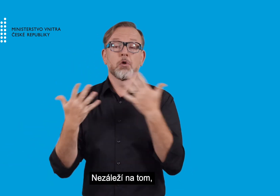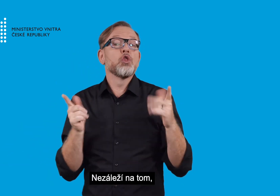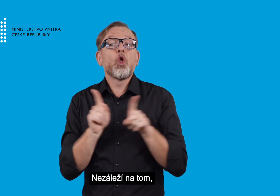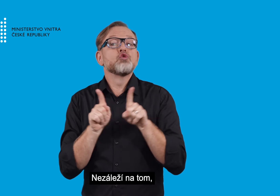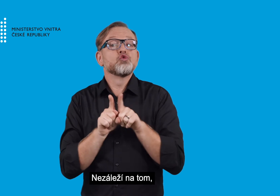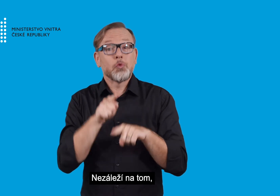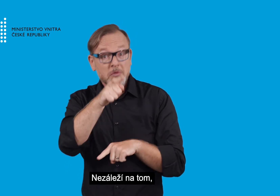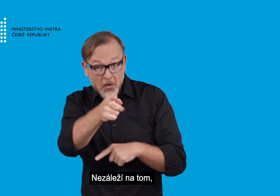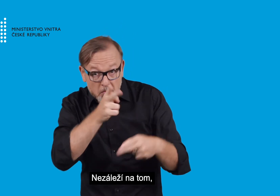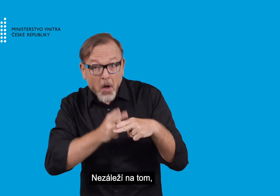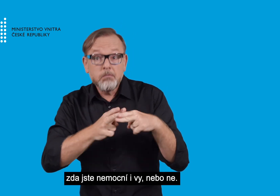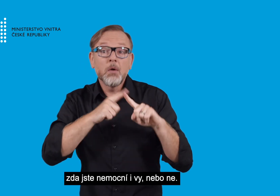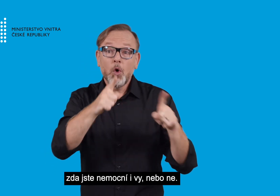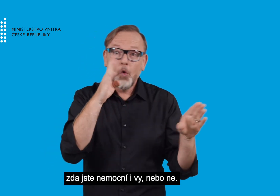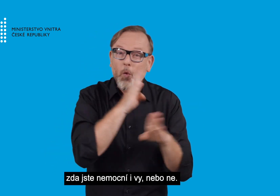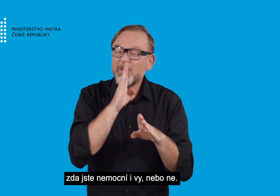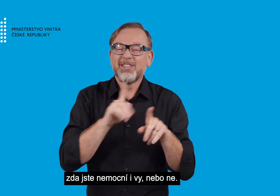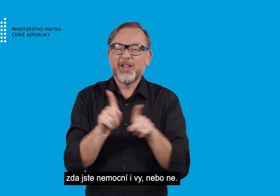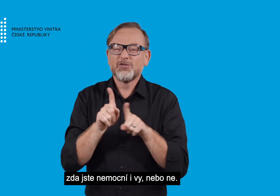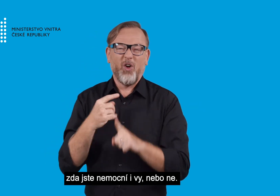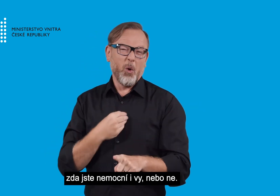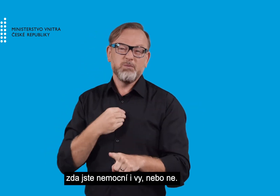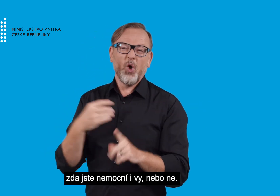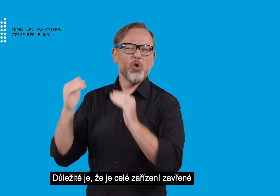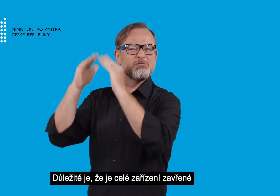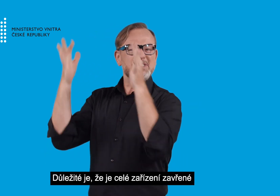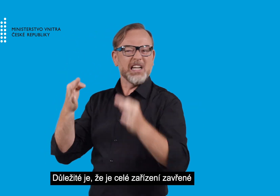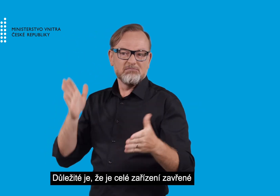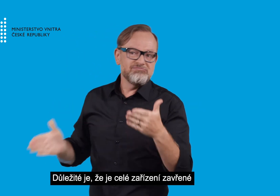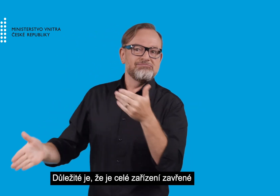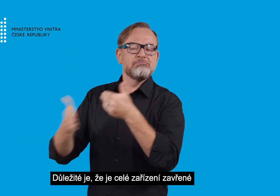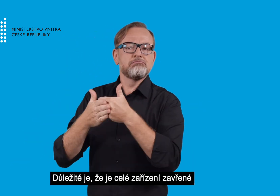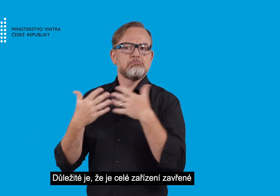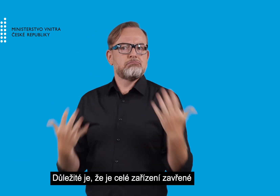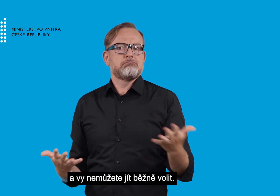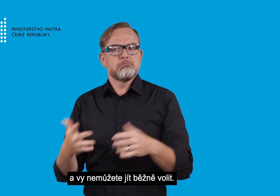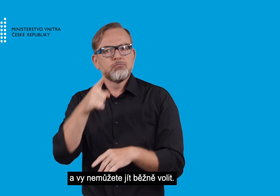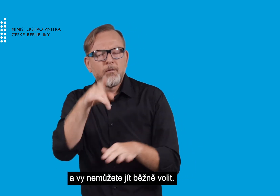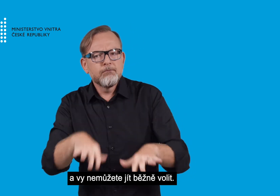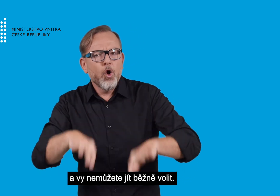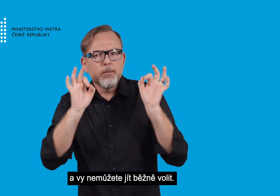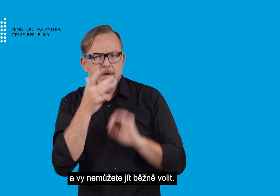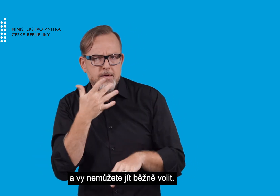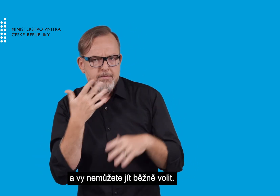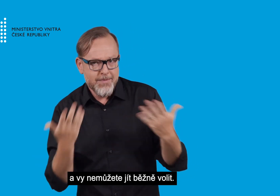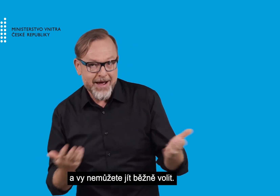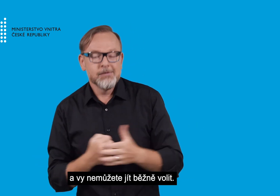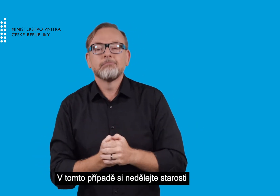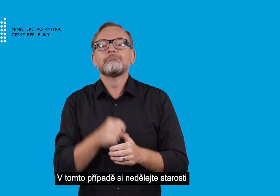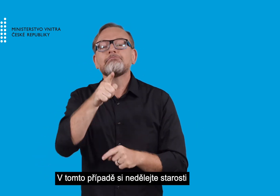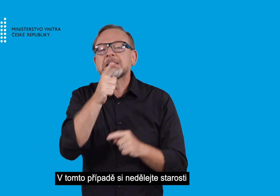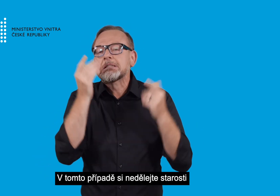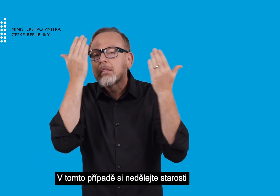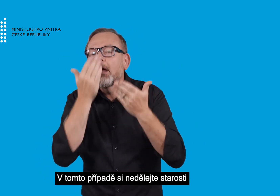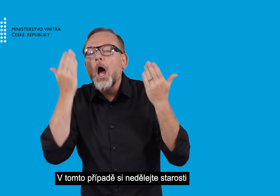uzavřené. Nezáleží na tom, zda jste nemocní i vy nebo ne. Důležité je, že celé zařízení je zavřené a vy nemůžete